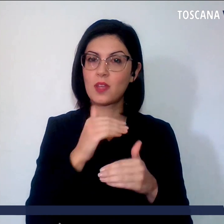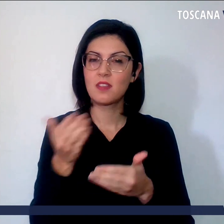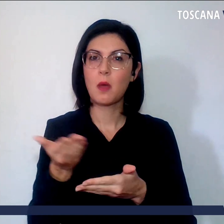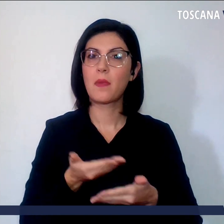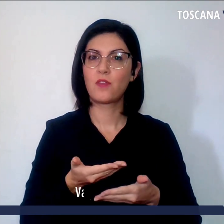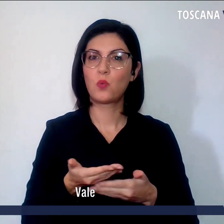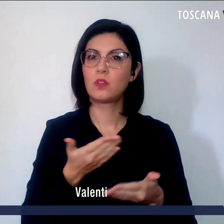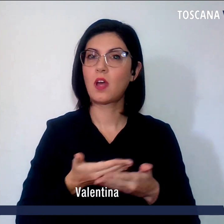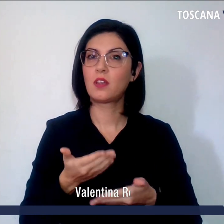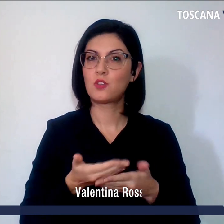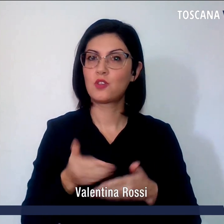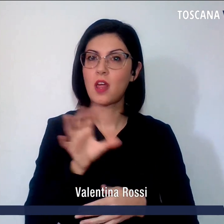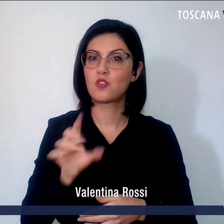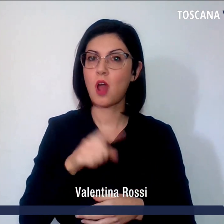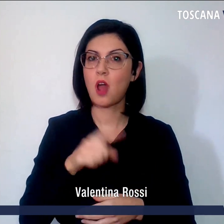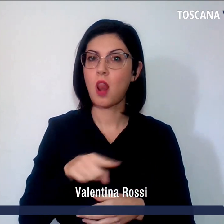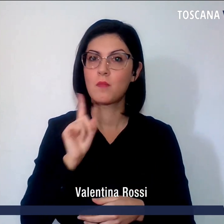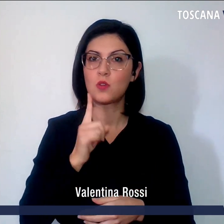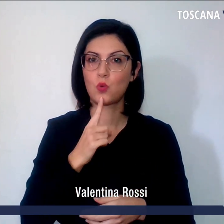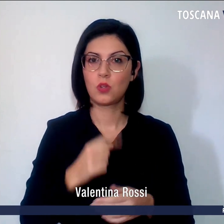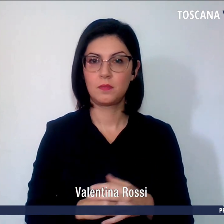telegiornale regionale per sordi.